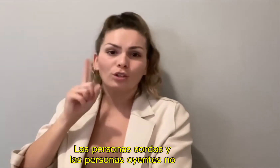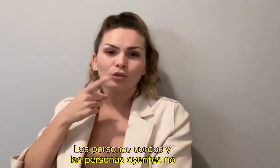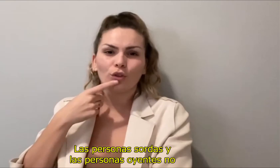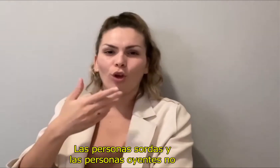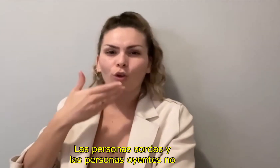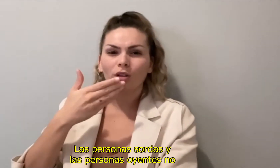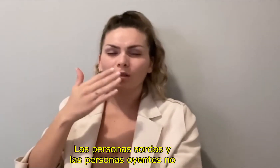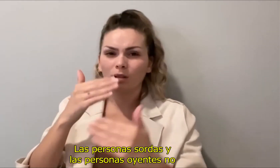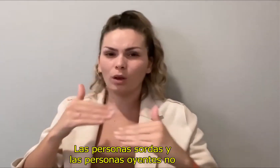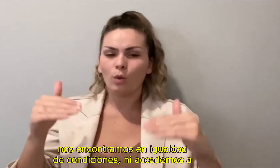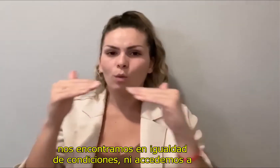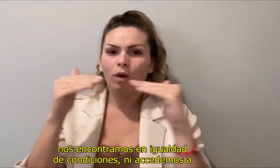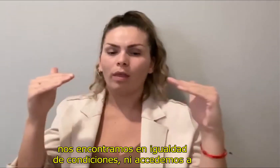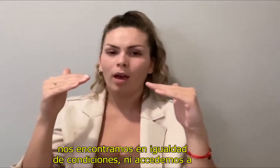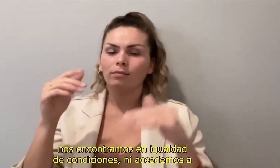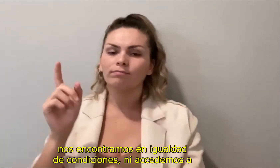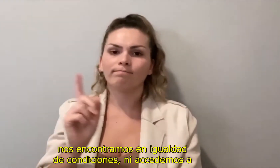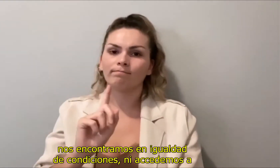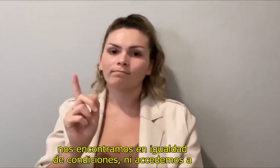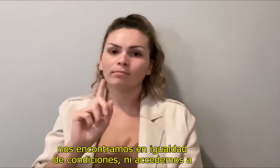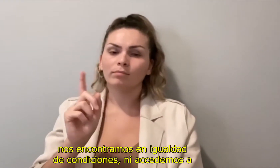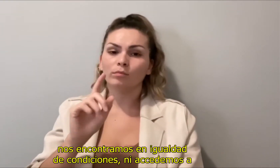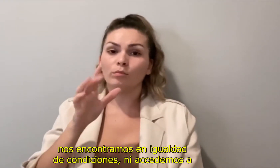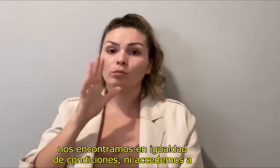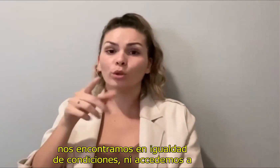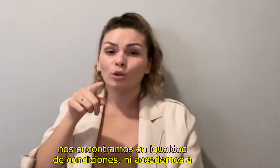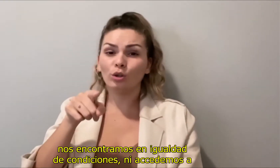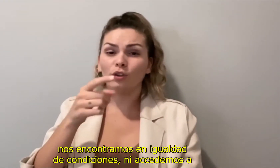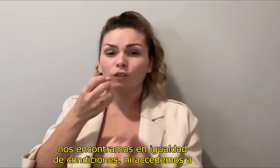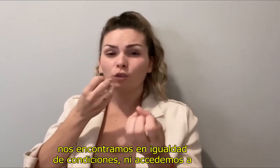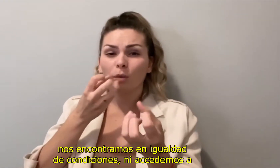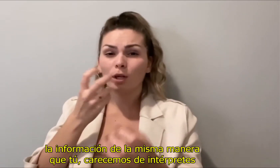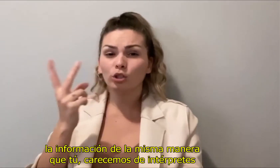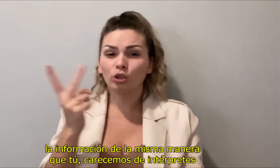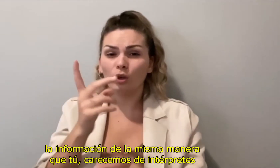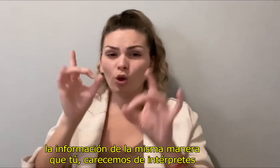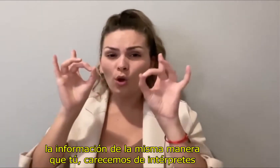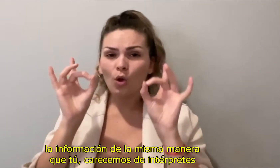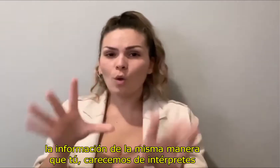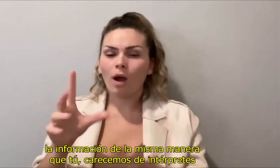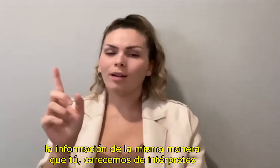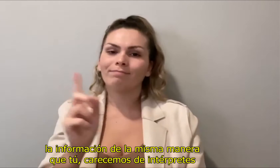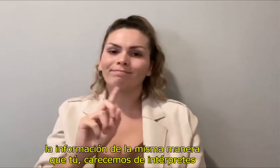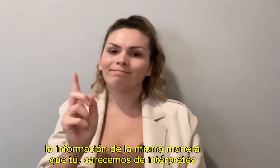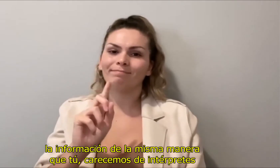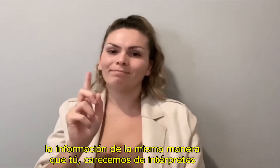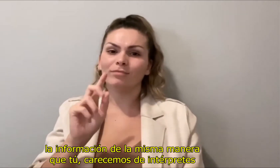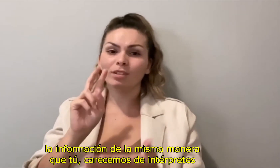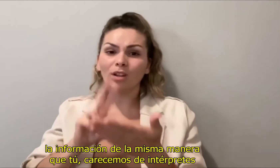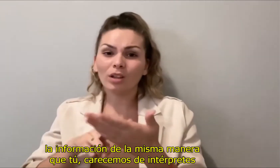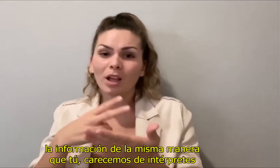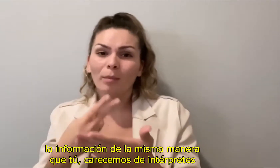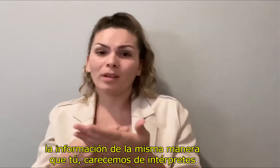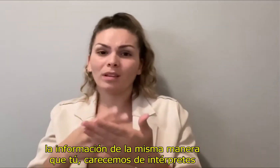Las personas sordas y las personas oyentes no nos encontramos en igualdad de condiciones ni accedemos a la información de la misma manera que tú.